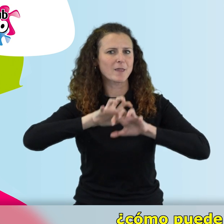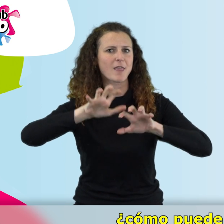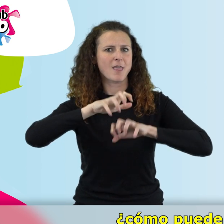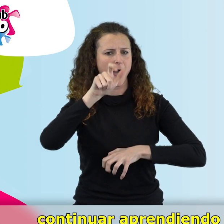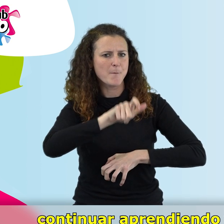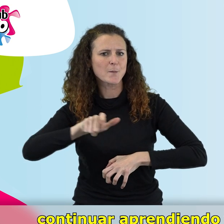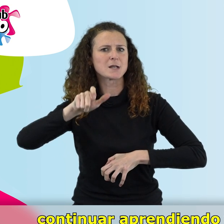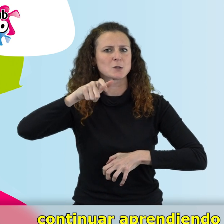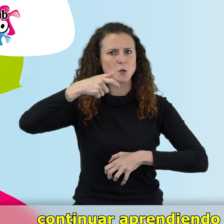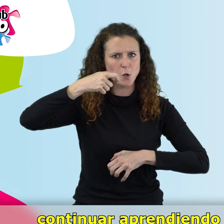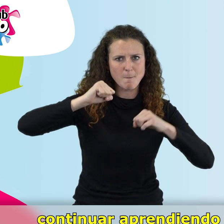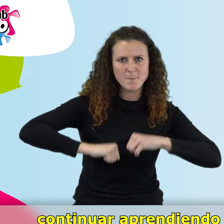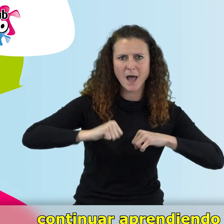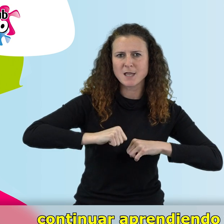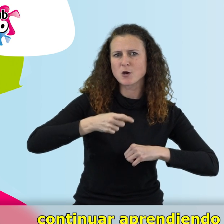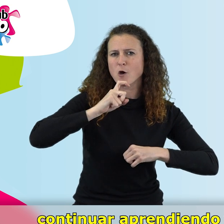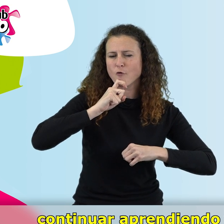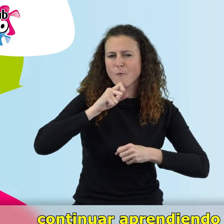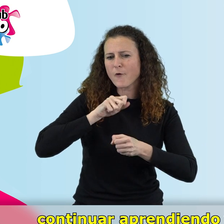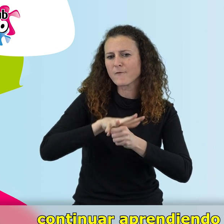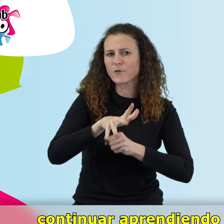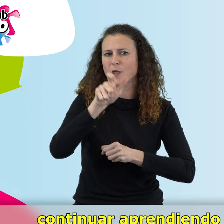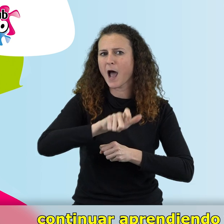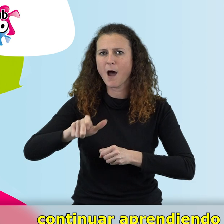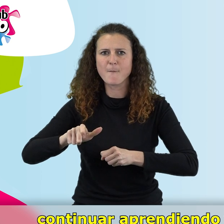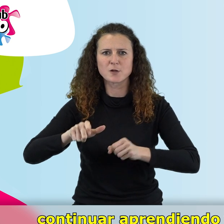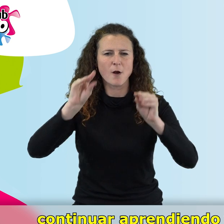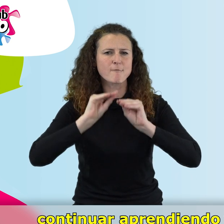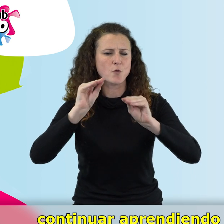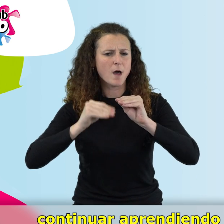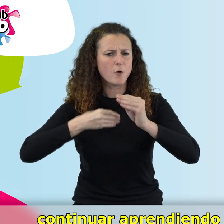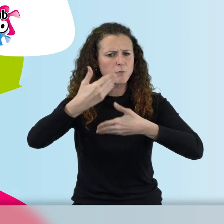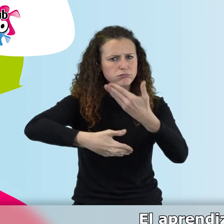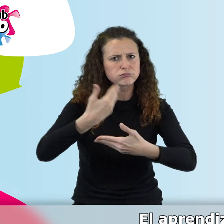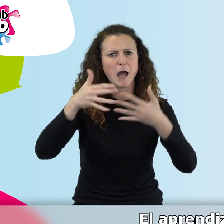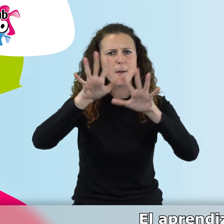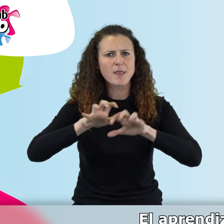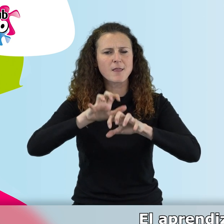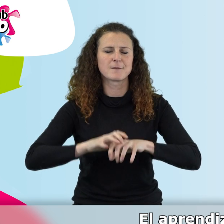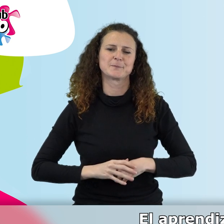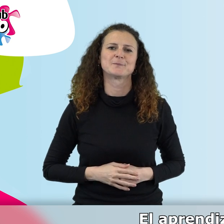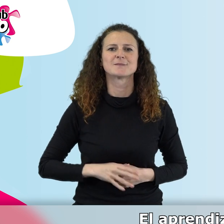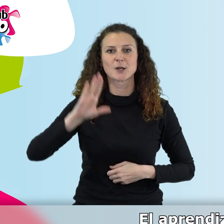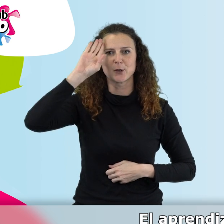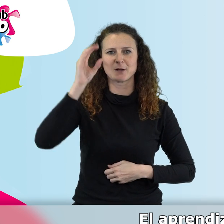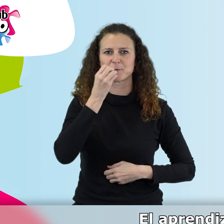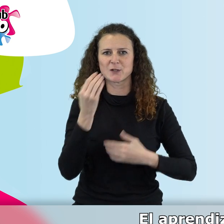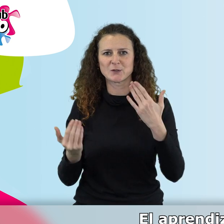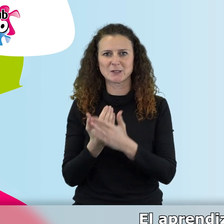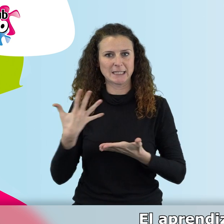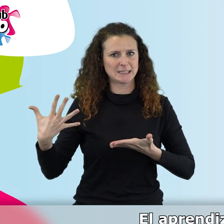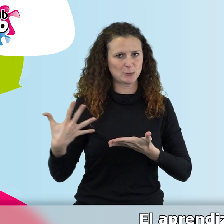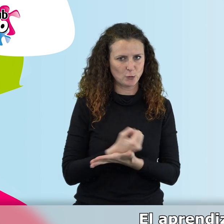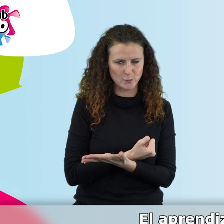nuestro día a día continuar aprendiendo y formándonos? Buenos días a todos. El aprendizaje forma